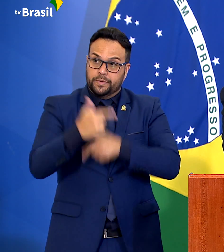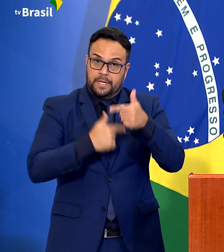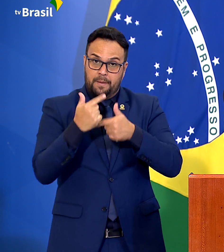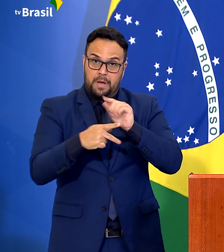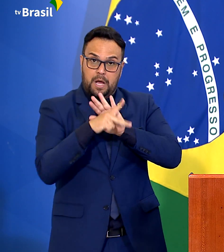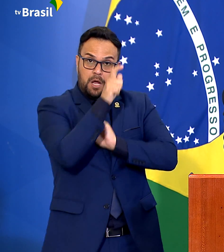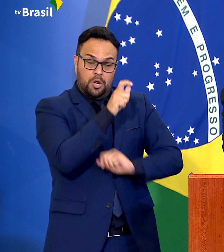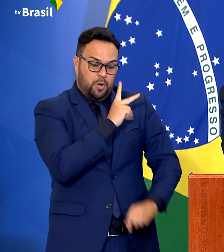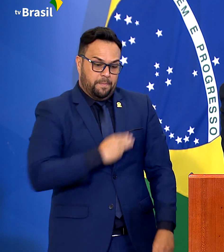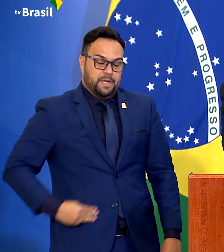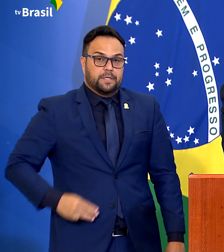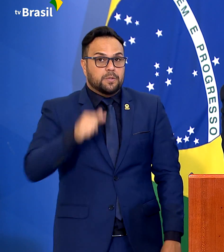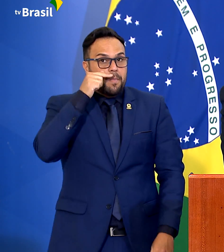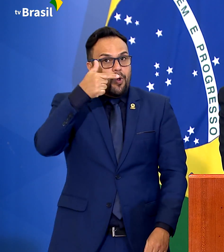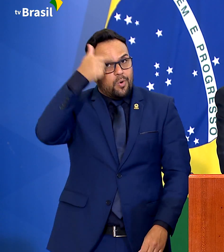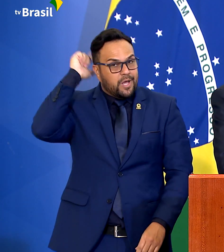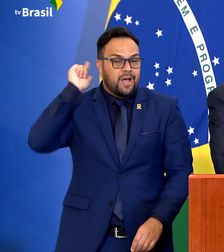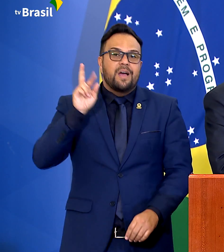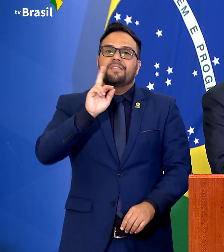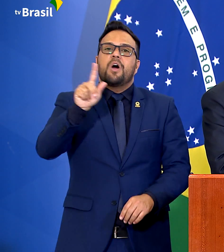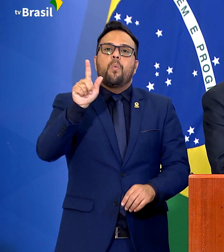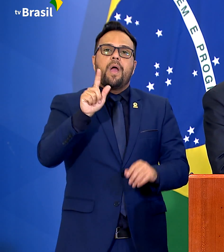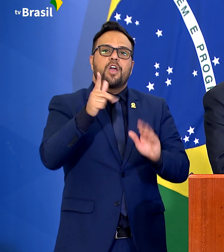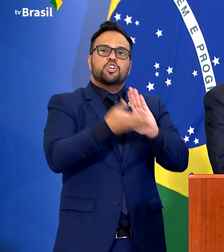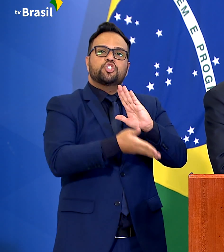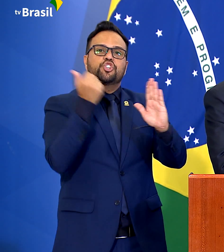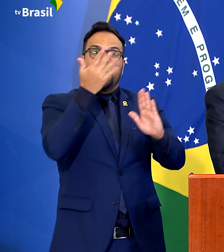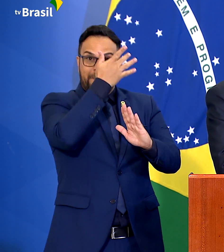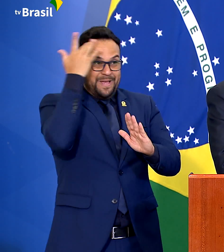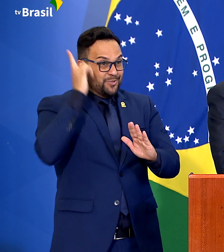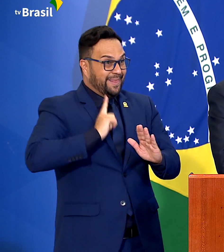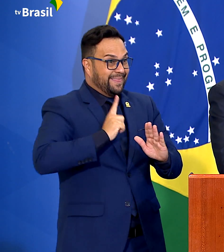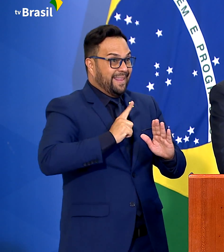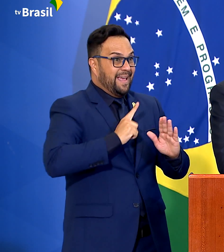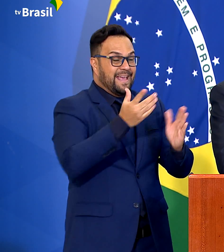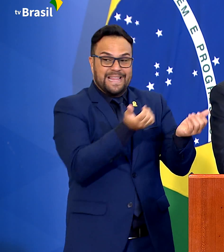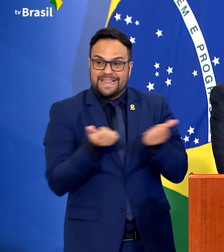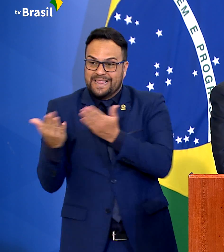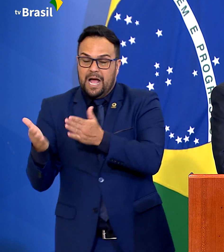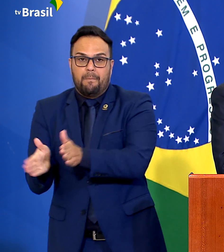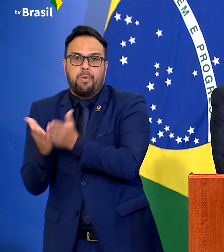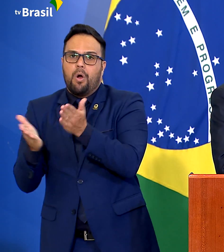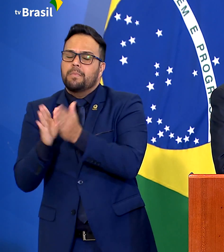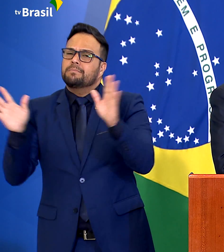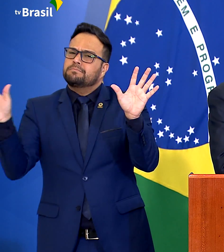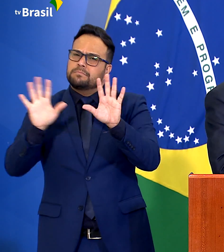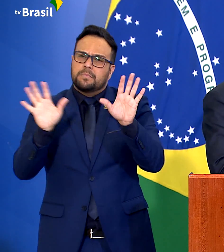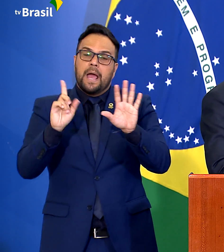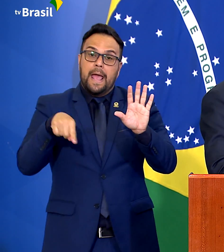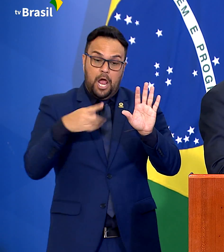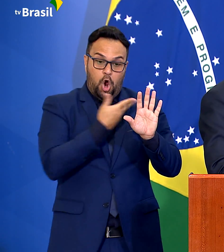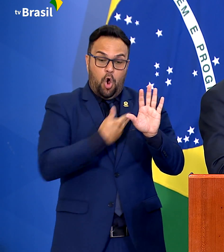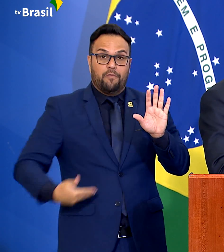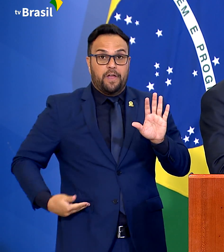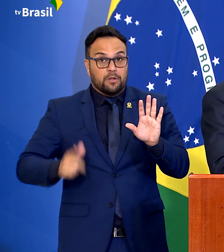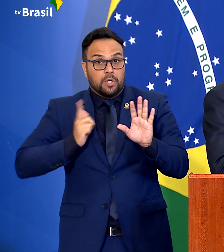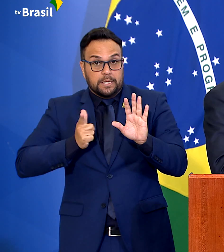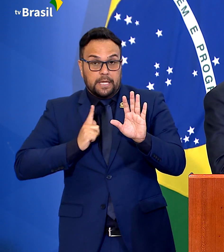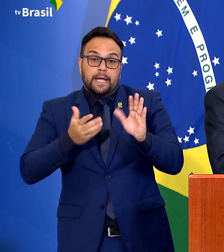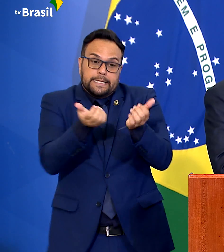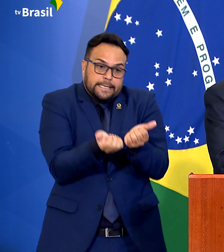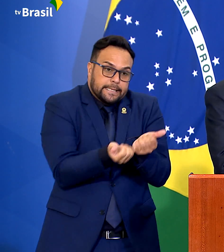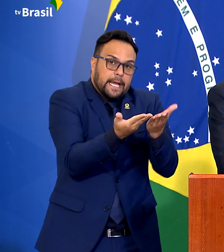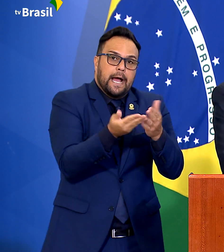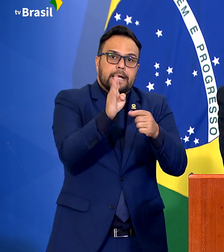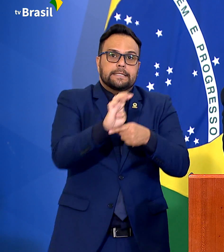Guedes não é tirar de quem tem para dar para quem não tem. É tirar da União e passar para os estados. E, por vezes, os estados